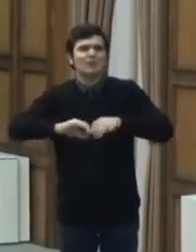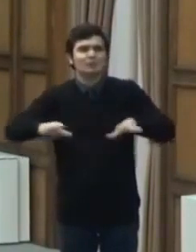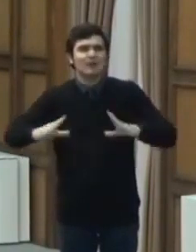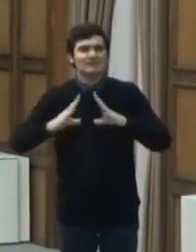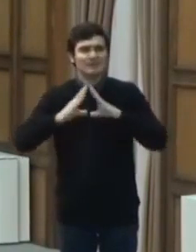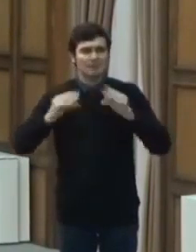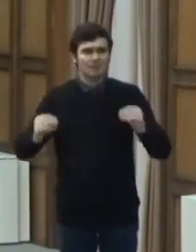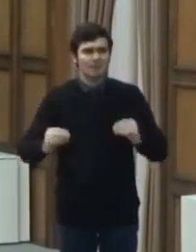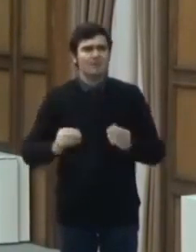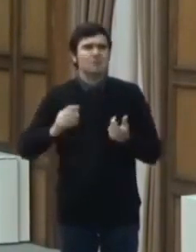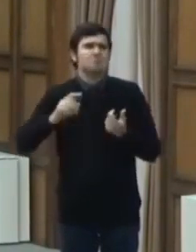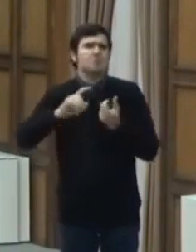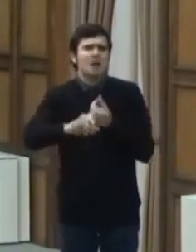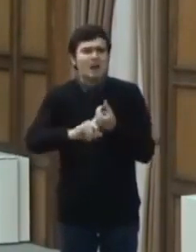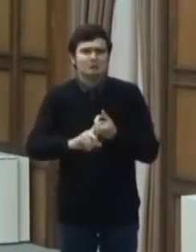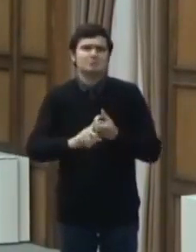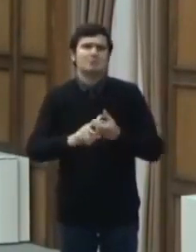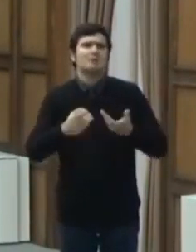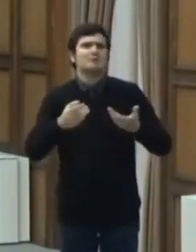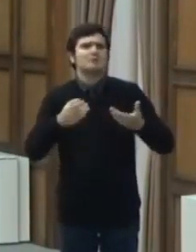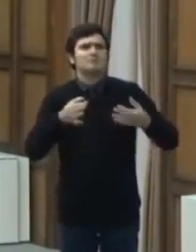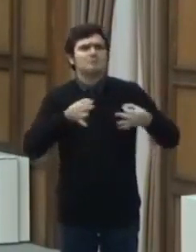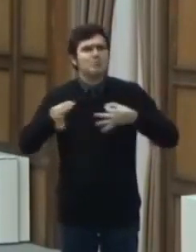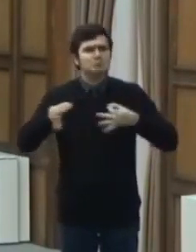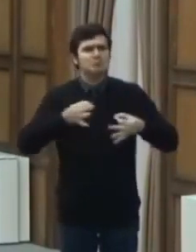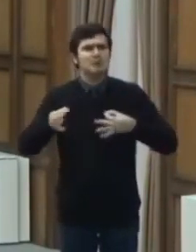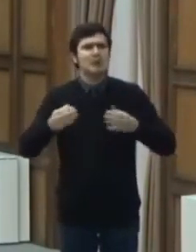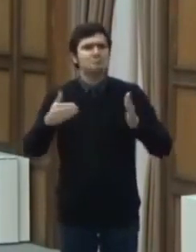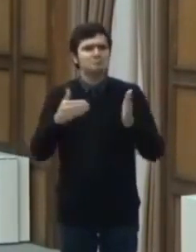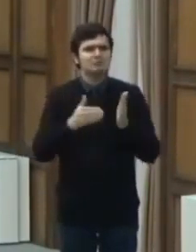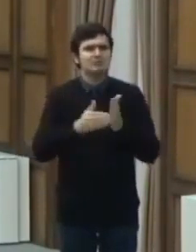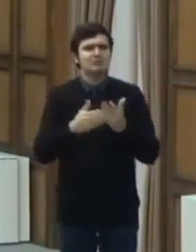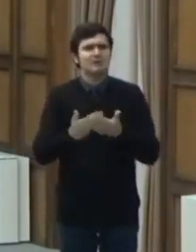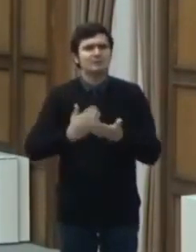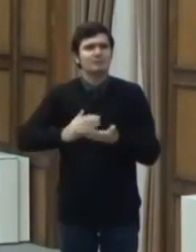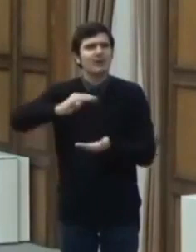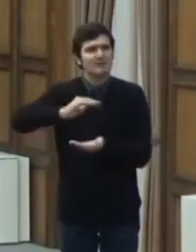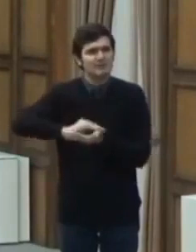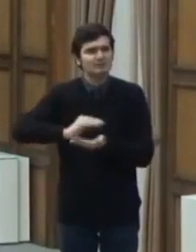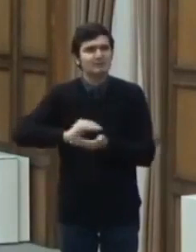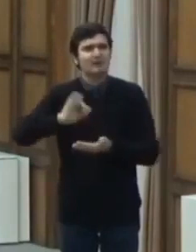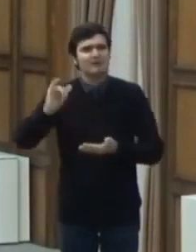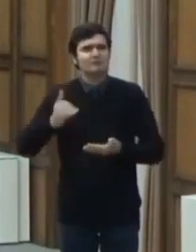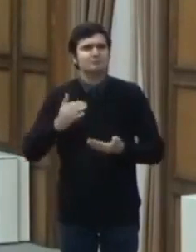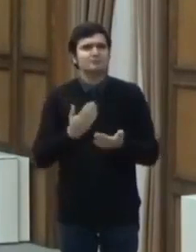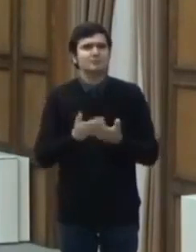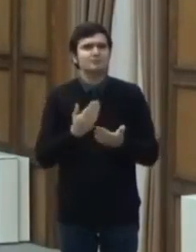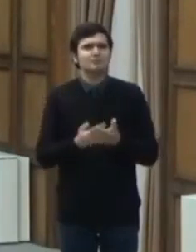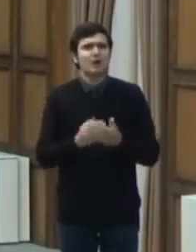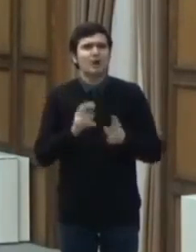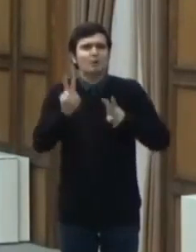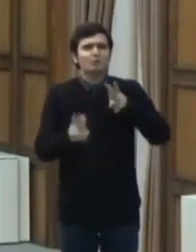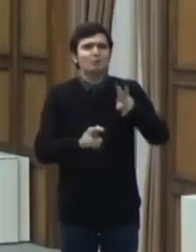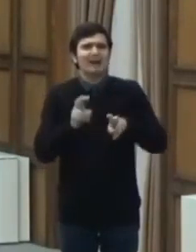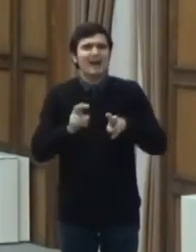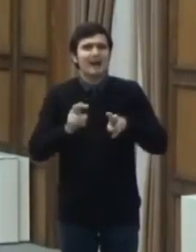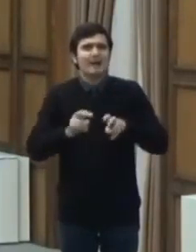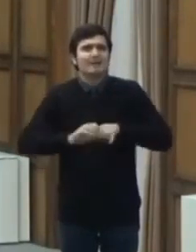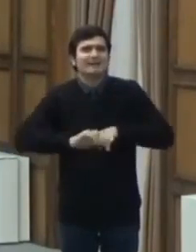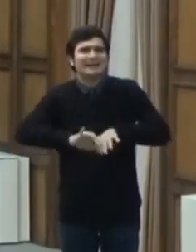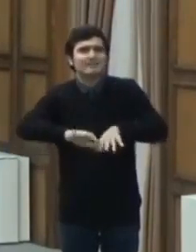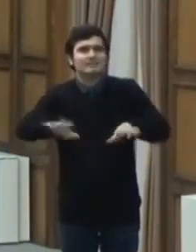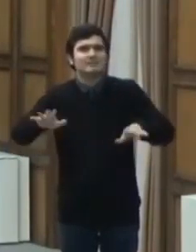privind măsurile necesare a fi menținute și instituite pentru prevenirea și controlul răspândirii infecțiilor,